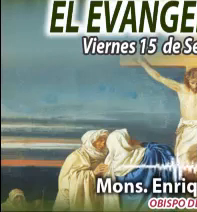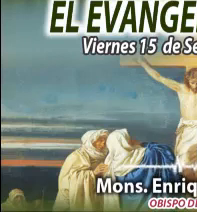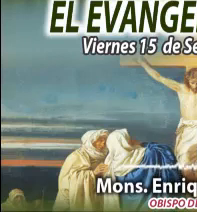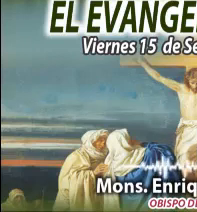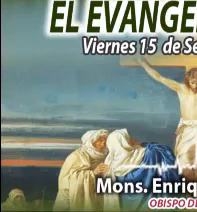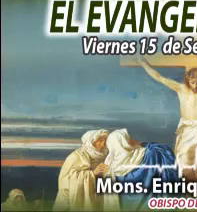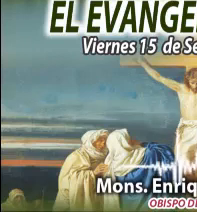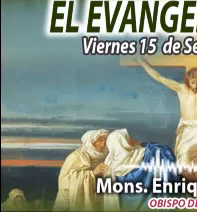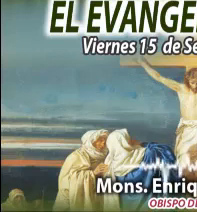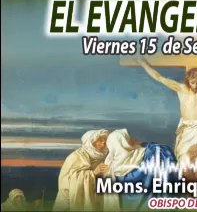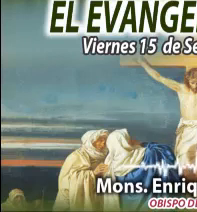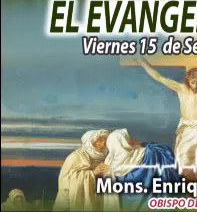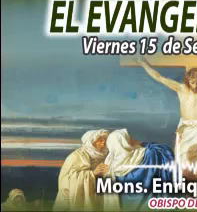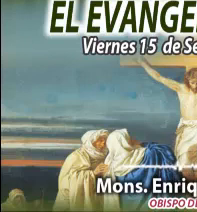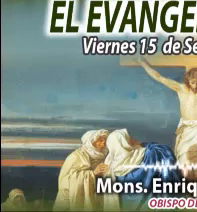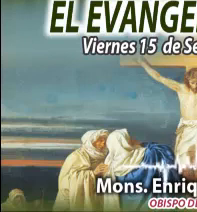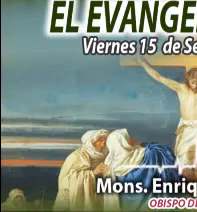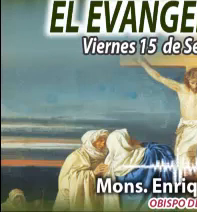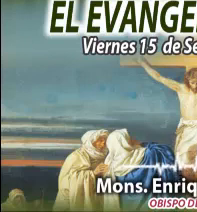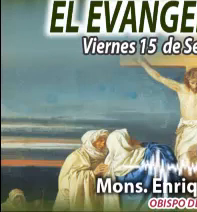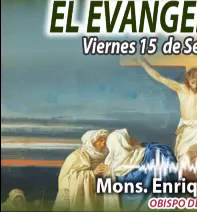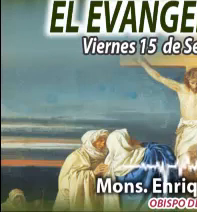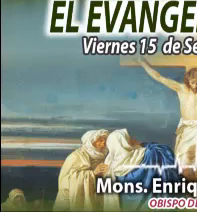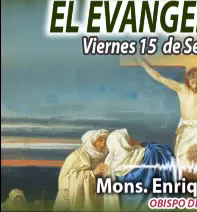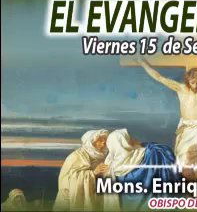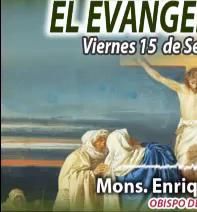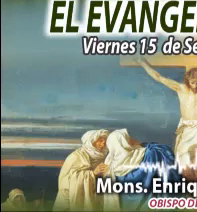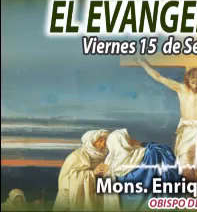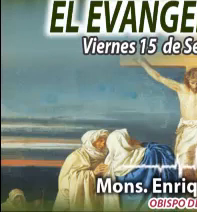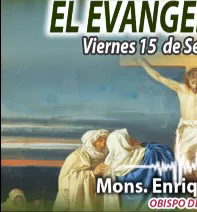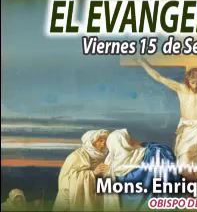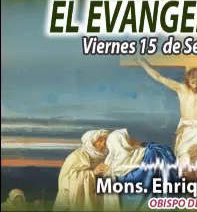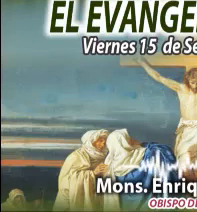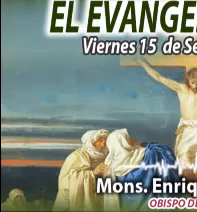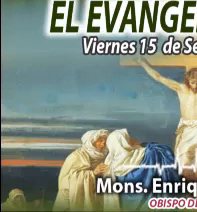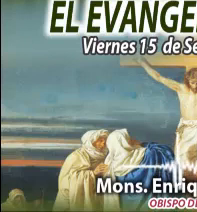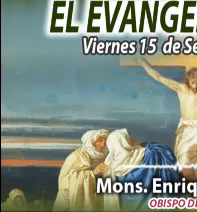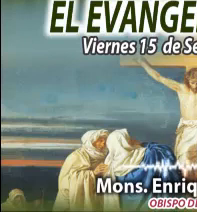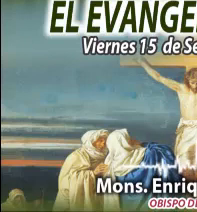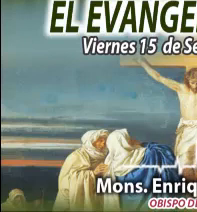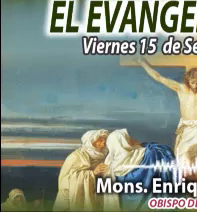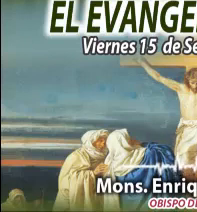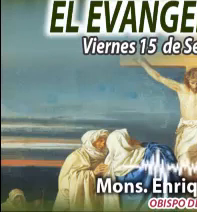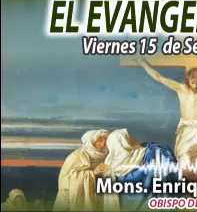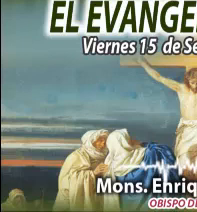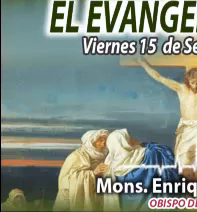Díaz, fortalezcamos nuestra fe. Seamos testigos de Jesús, vivo y resucitado.